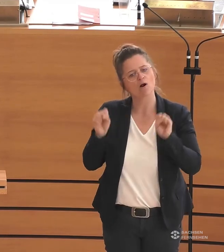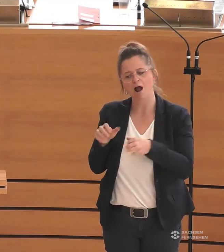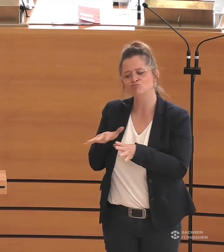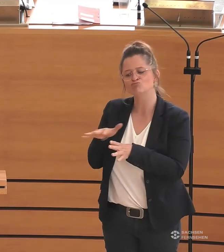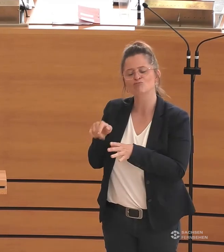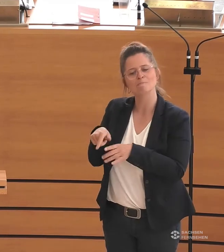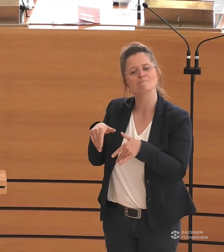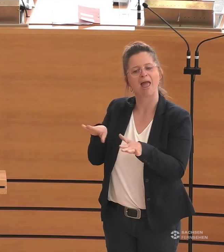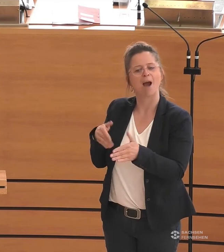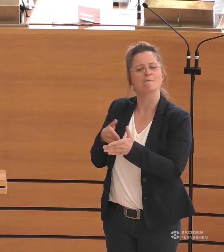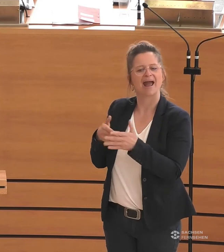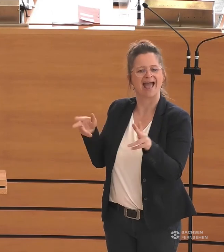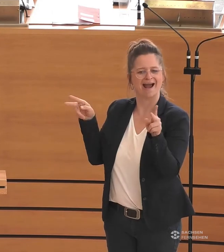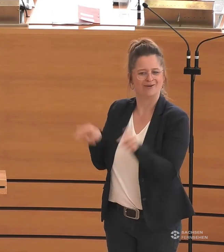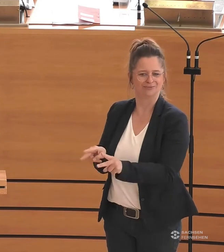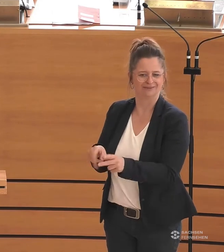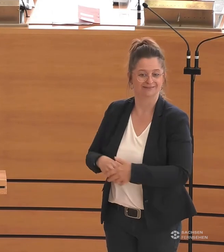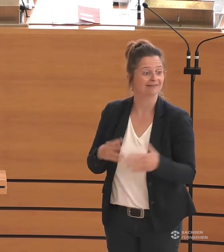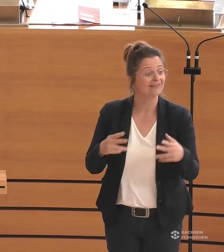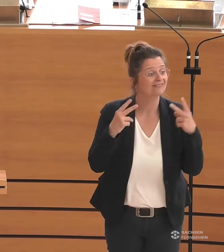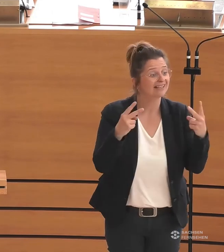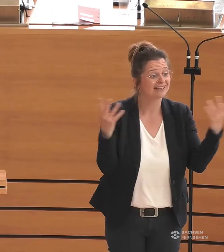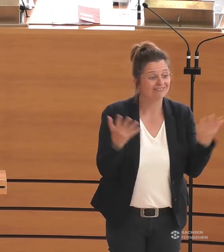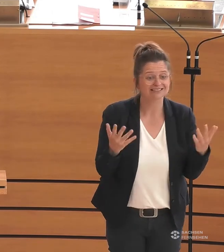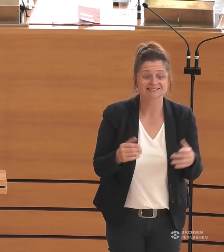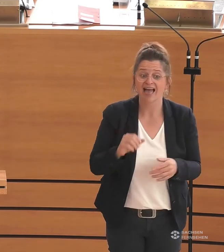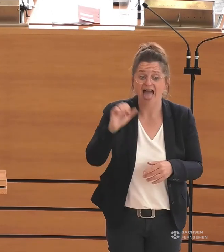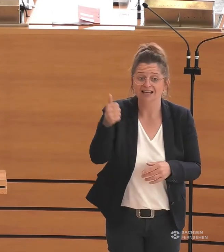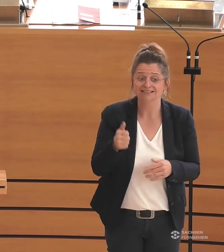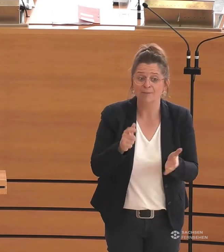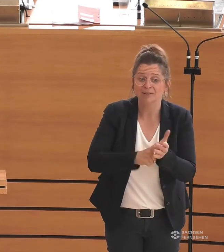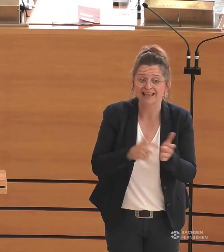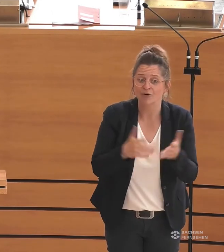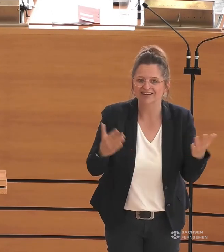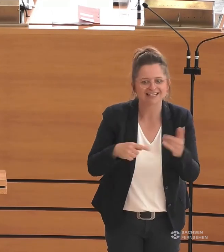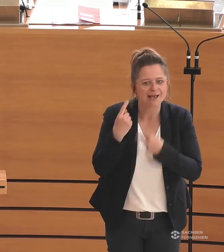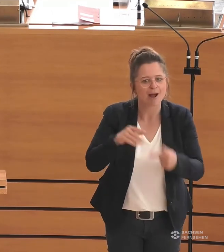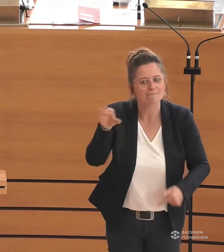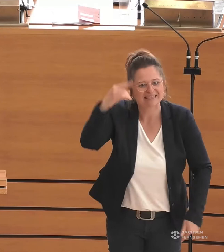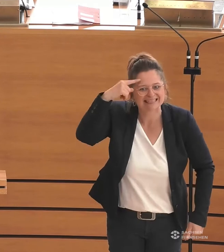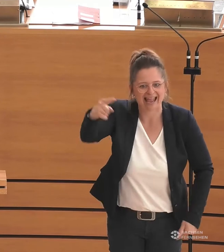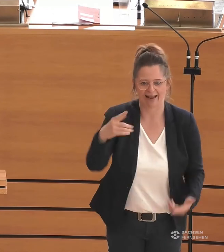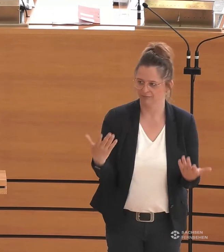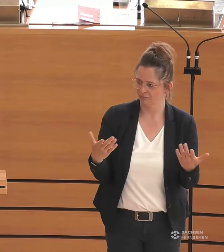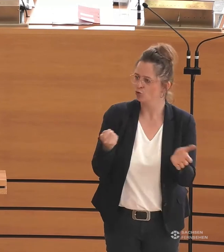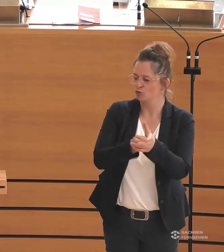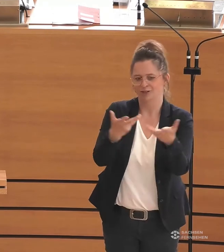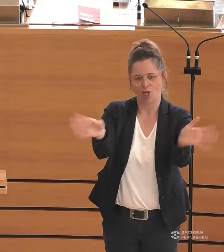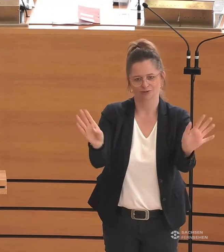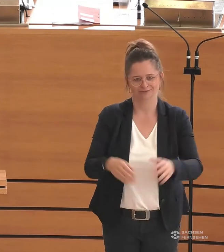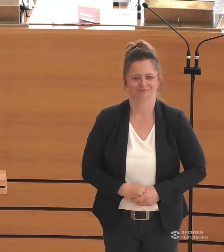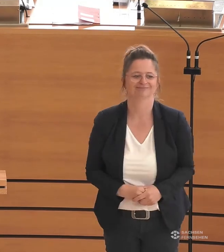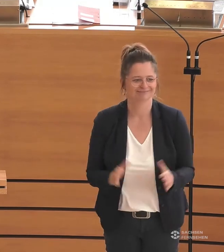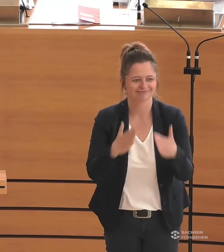machen können. Die gute Nachricht an Sie alle ist, die Grundvoraussetzung dafür, das tägliche Mitdenken, das kostet zunächst keinen Cent.